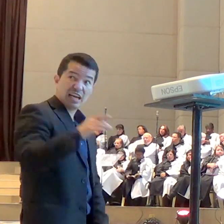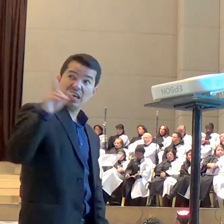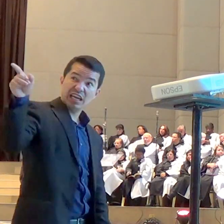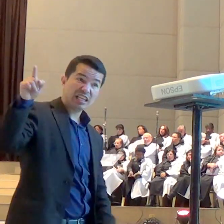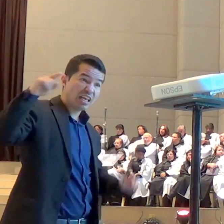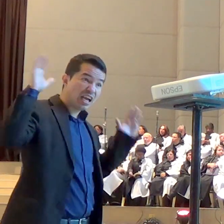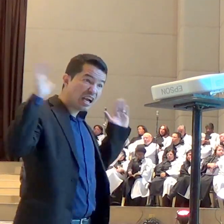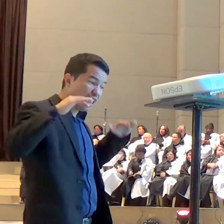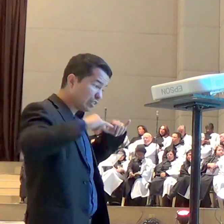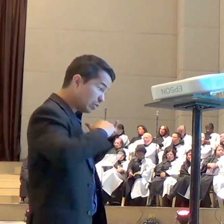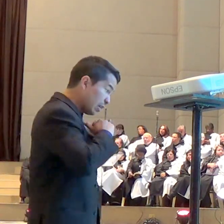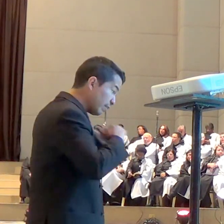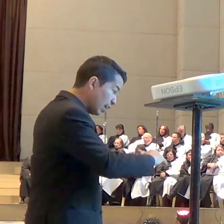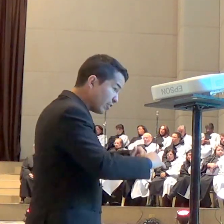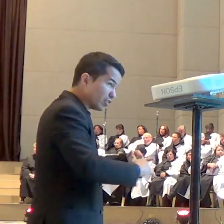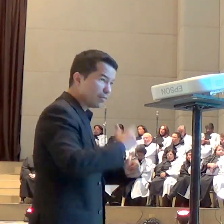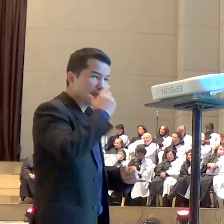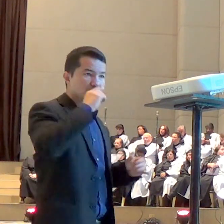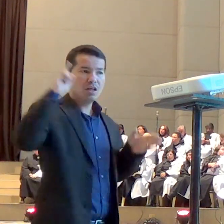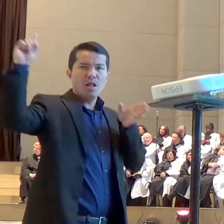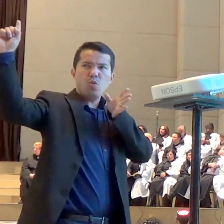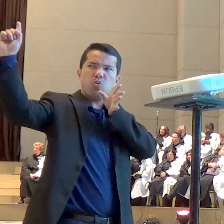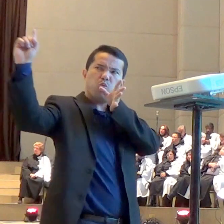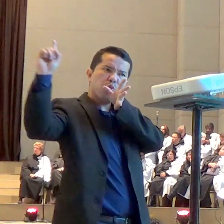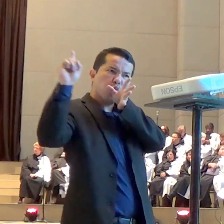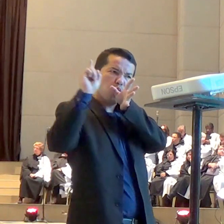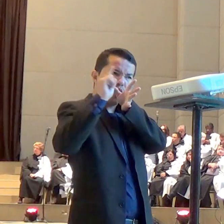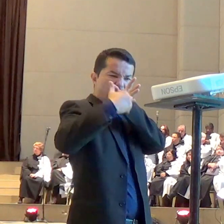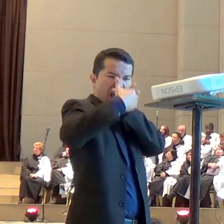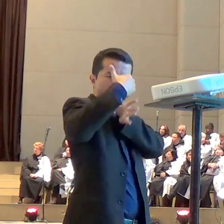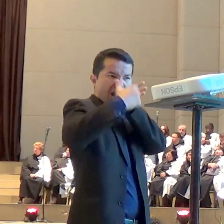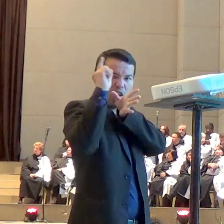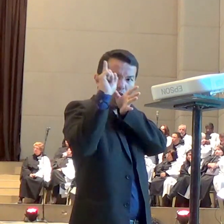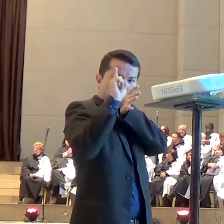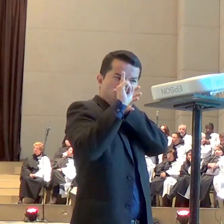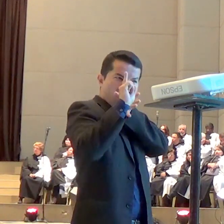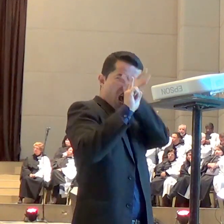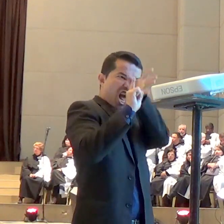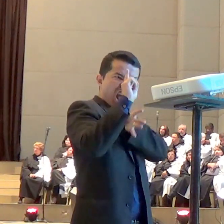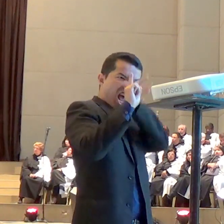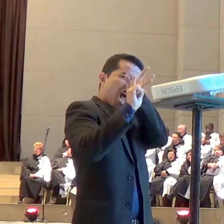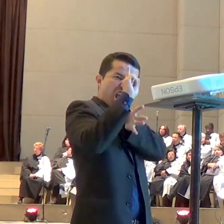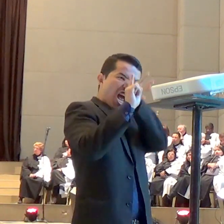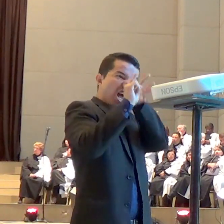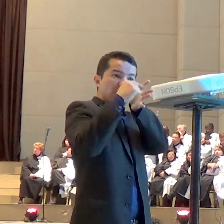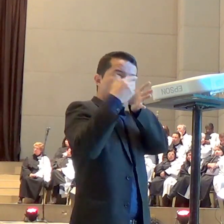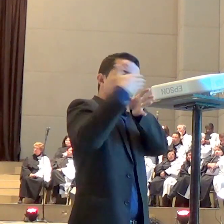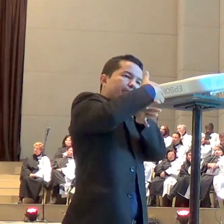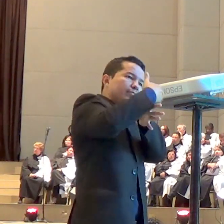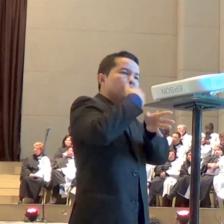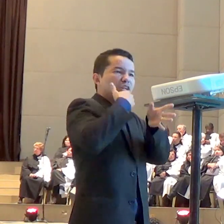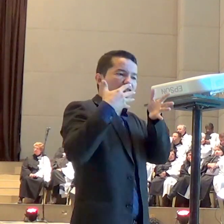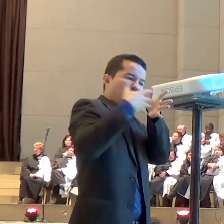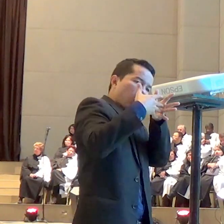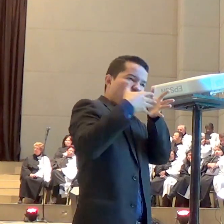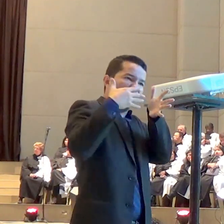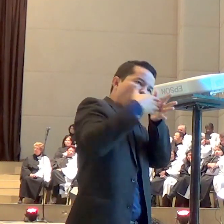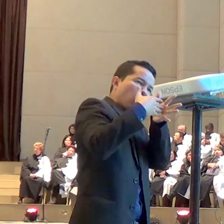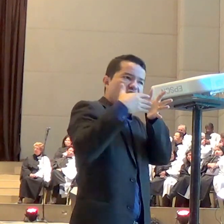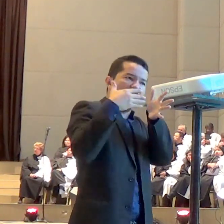e estava havendo uma luta lá eu não sei entender não sei explicar como é que funciona isso mas eu acho interessante